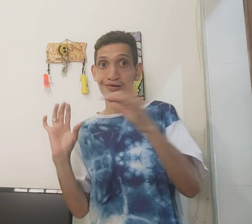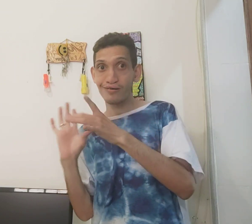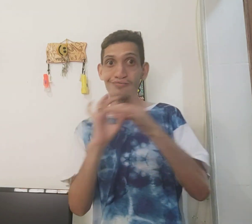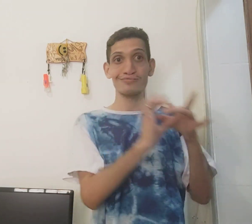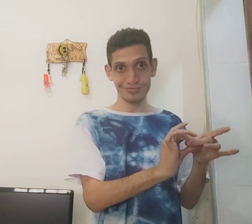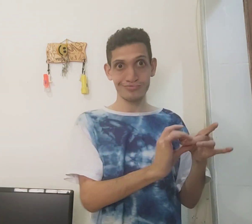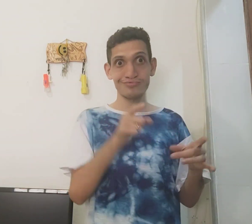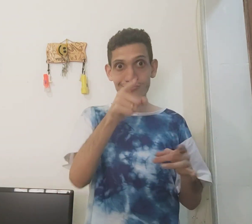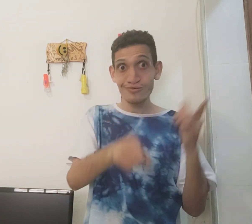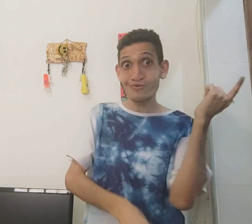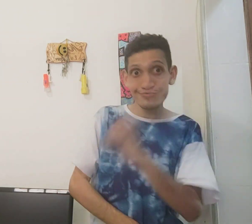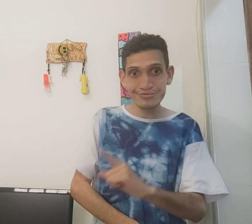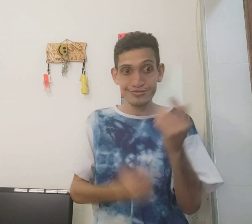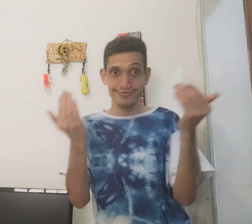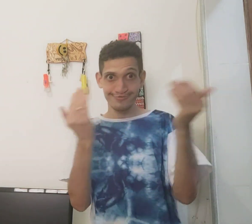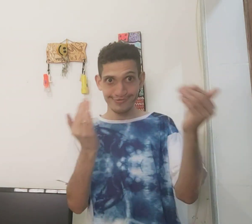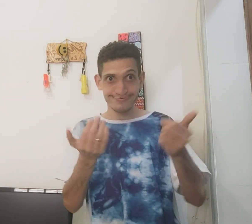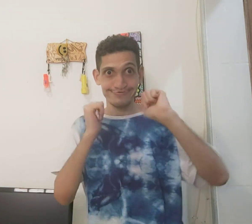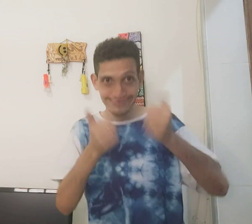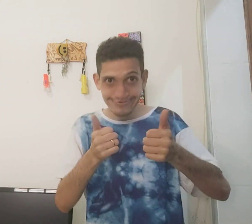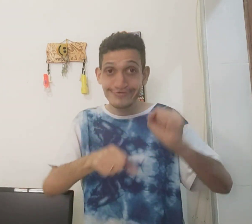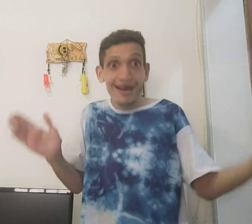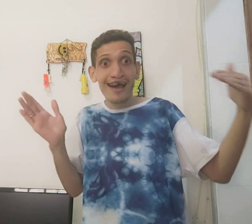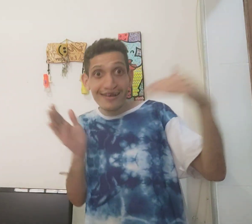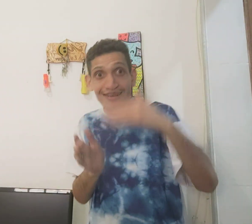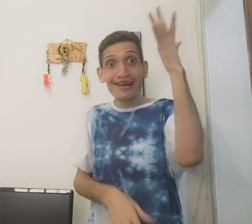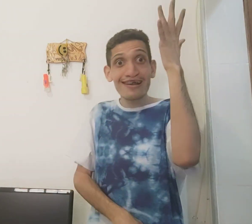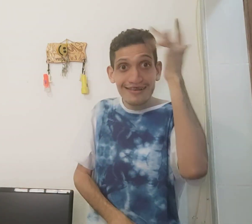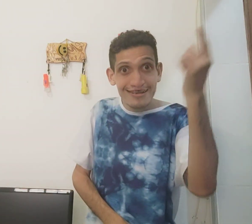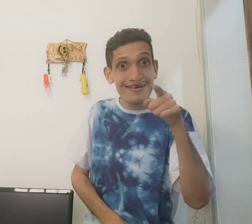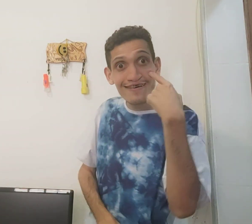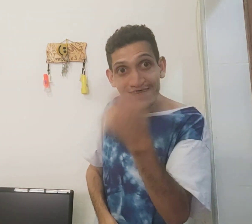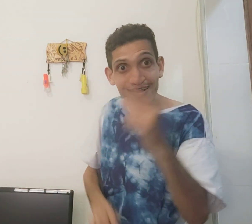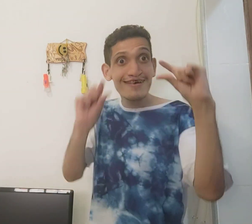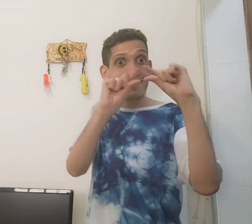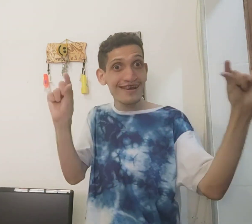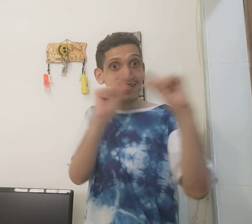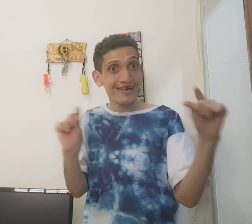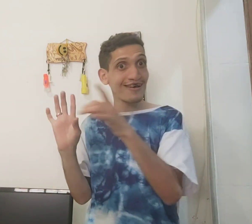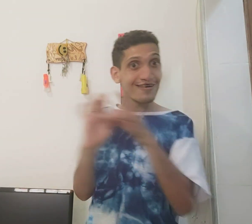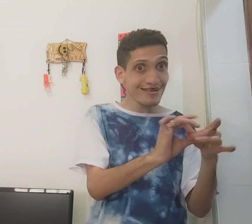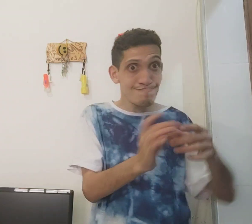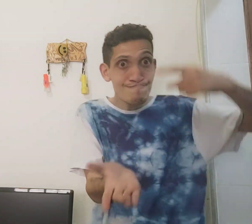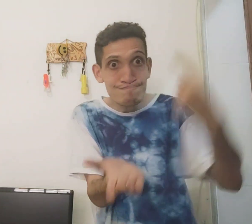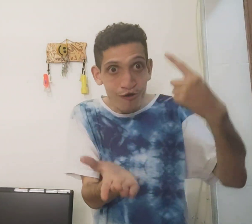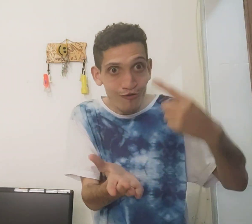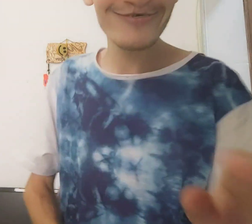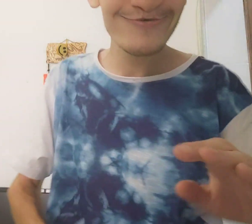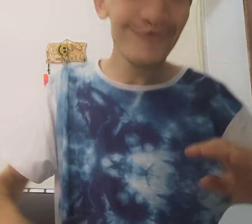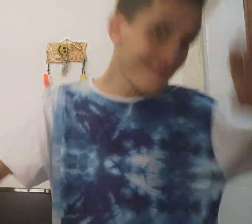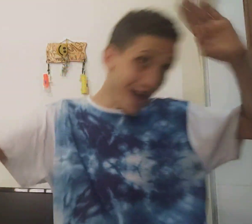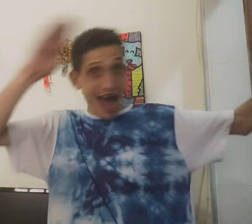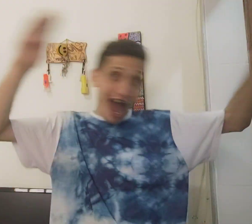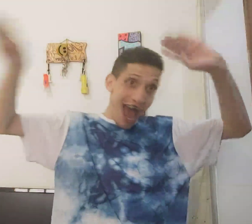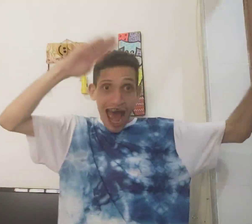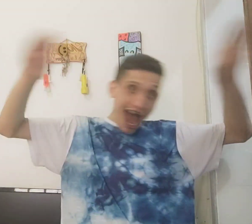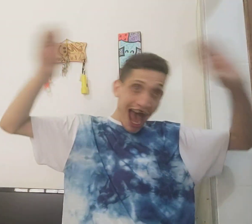comentário hoje porque amanhã eu já vou mostrar pra gente pra você ter pra comparar, tá bom? Até amanhã e combinado. Vamos!